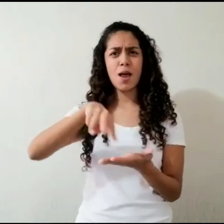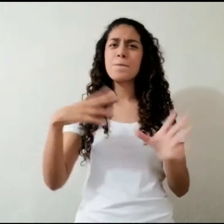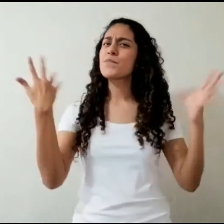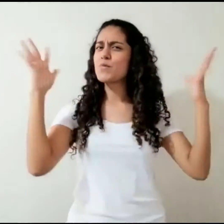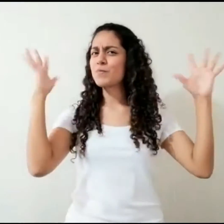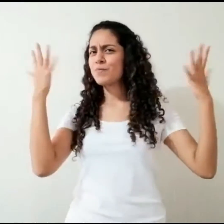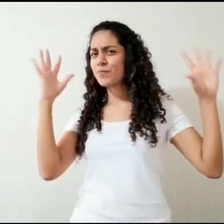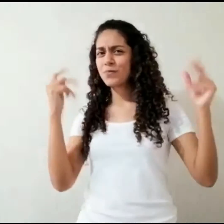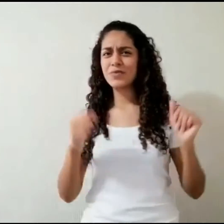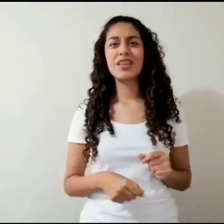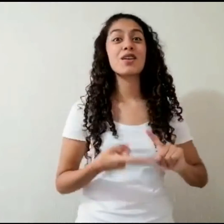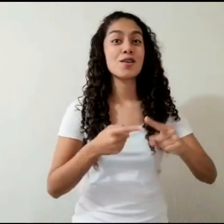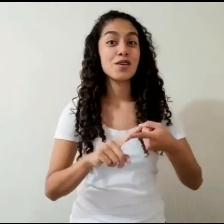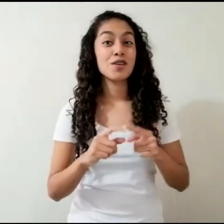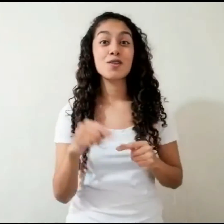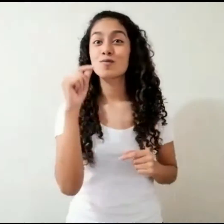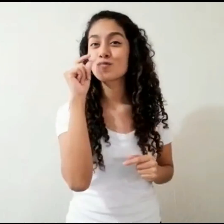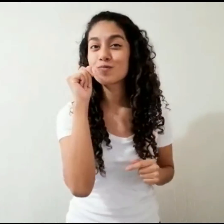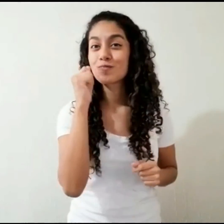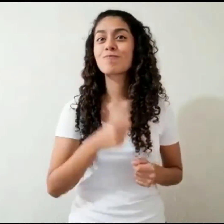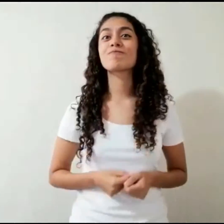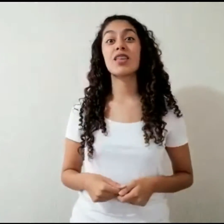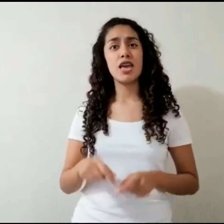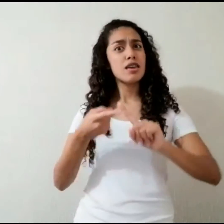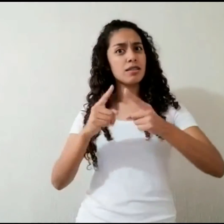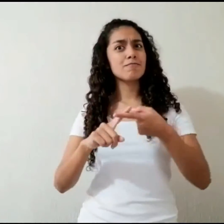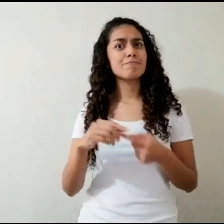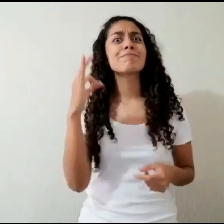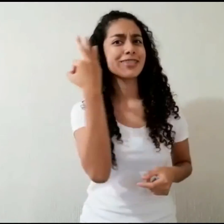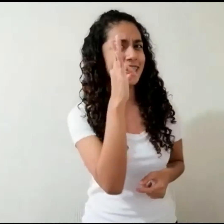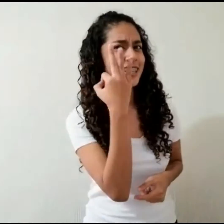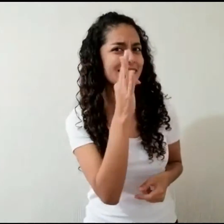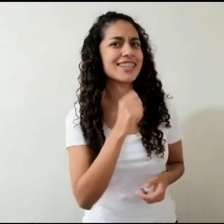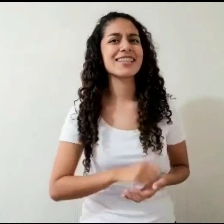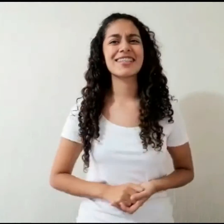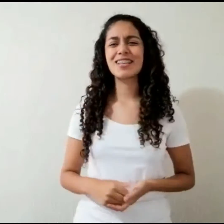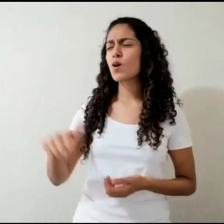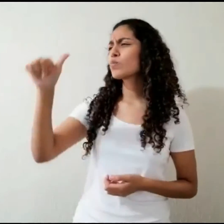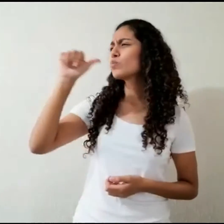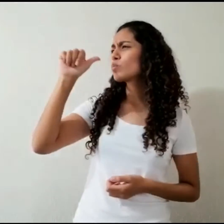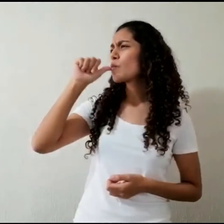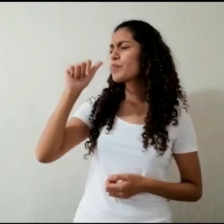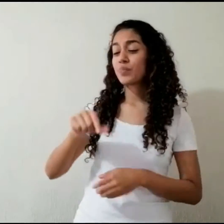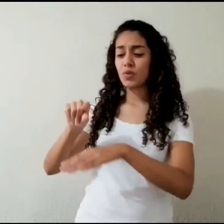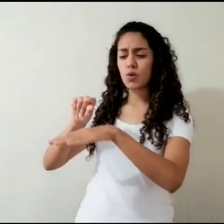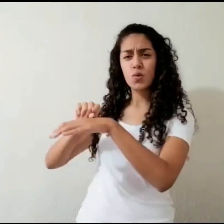Bailar, Bailar aileres con los cuates Y cuatas Tomar una cerveza